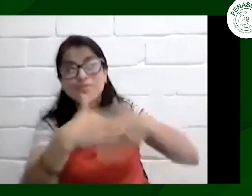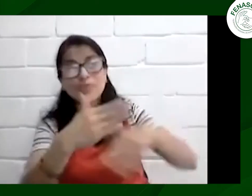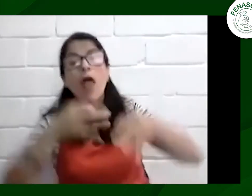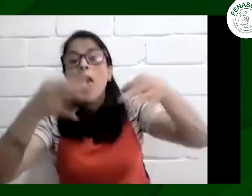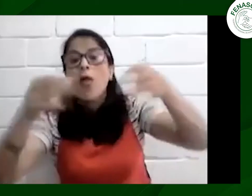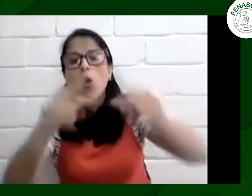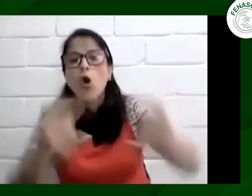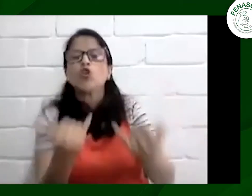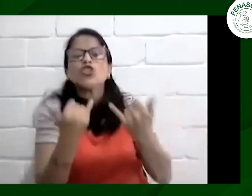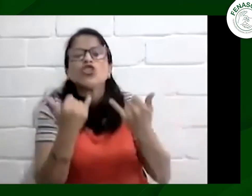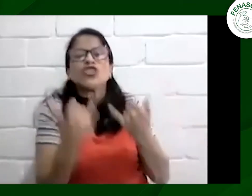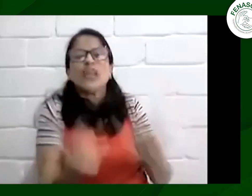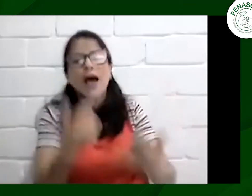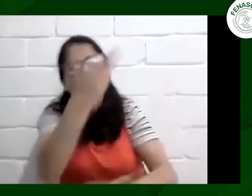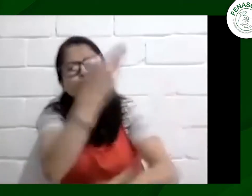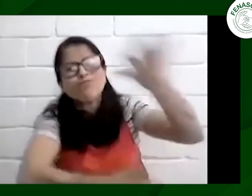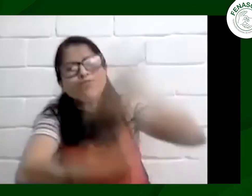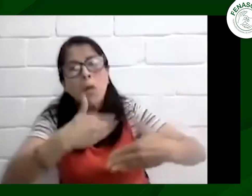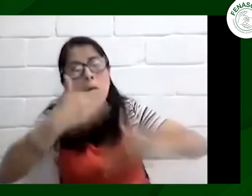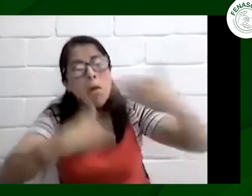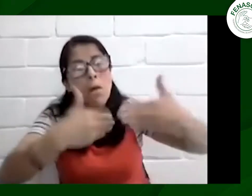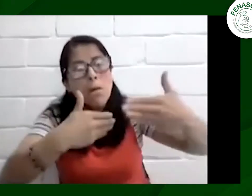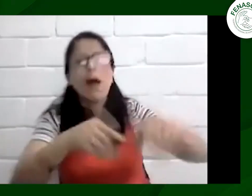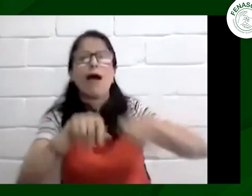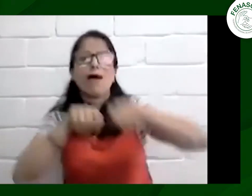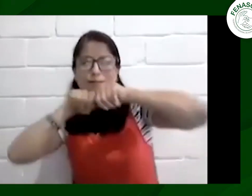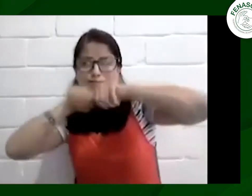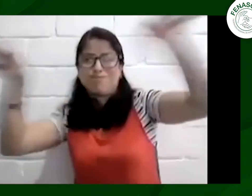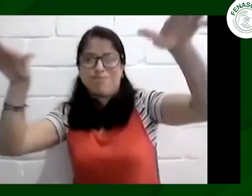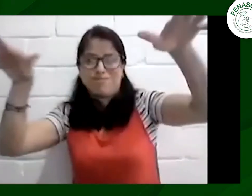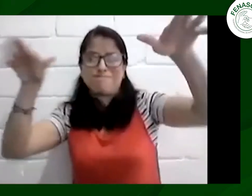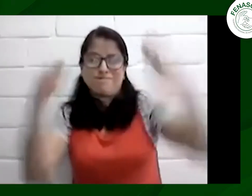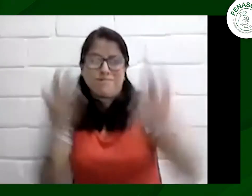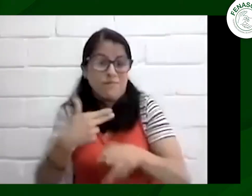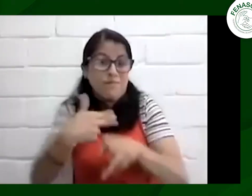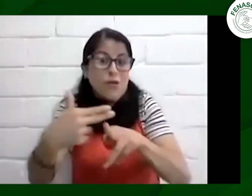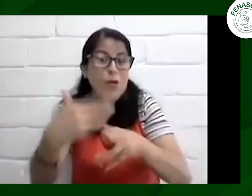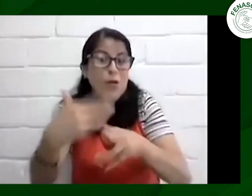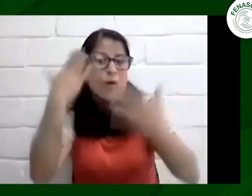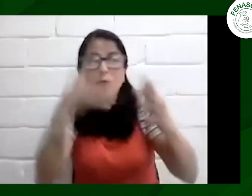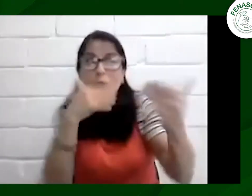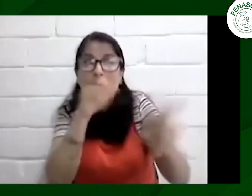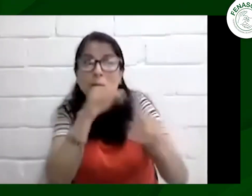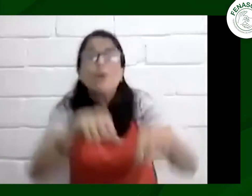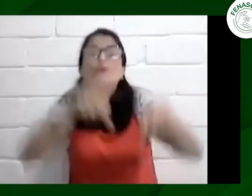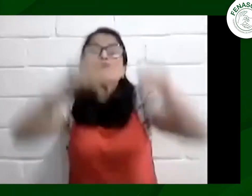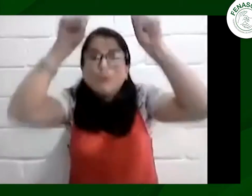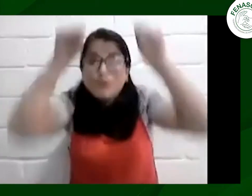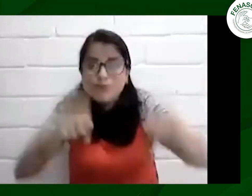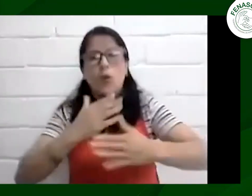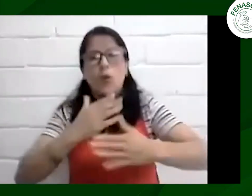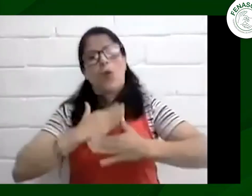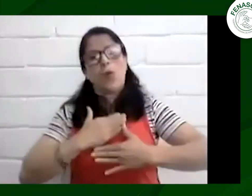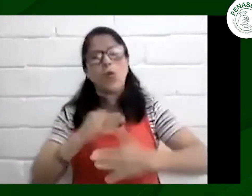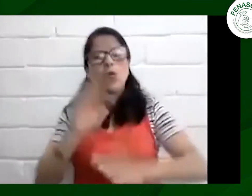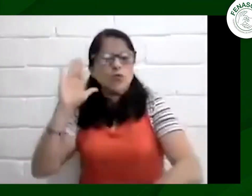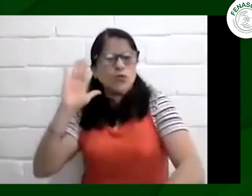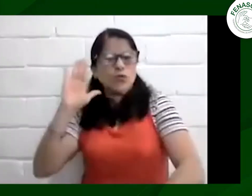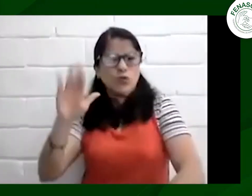tenemos que seguir generando incidencia para que el proceso no se siga dilatando y esperamos que pronto tengamos respuesta una